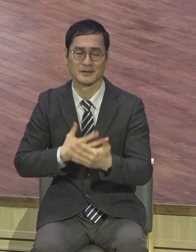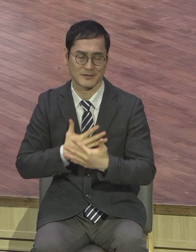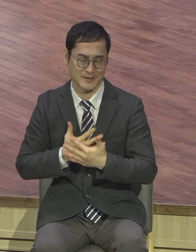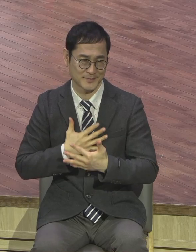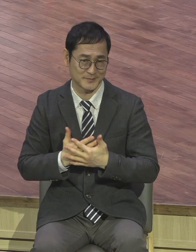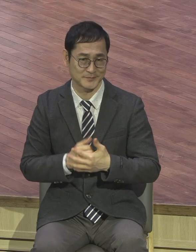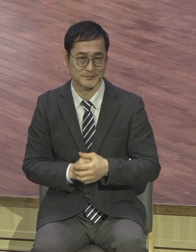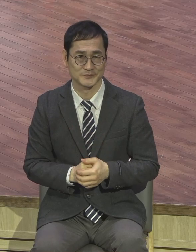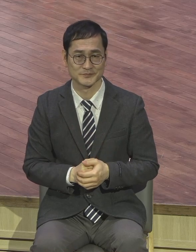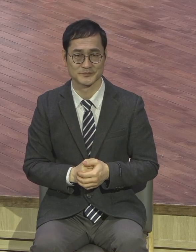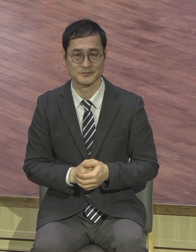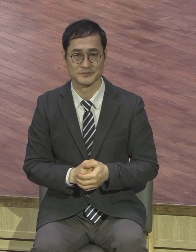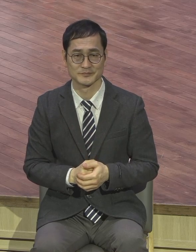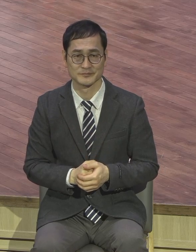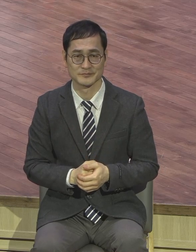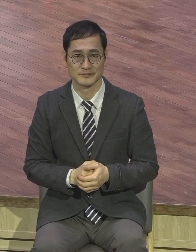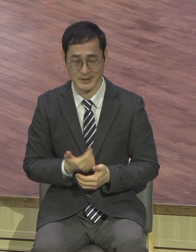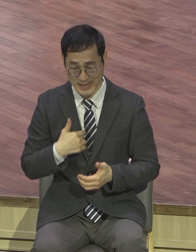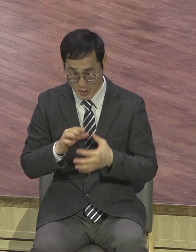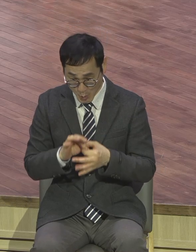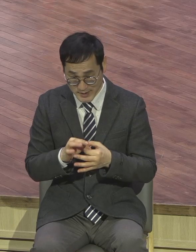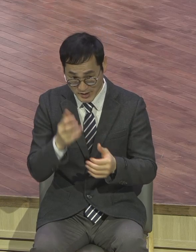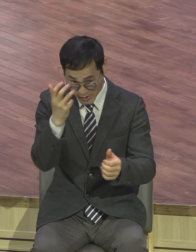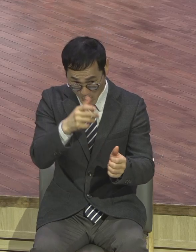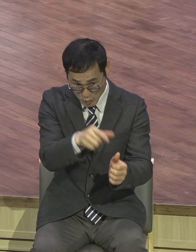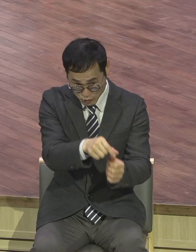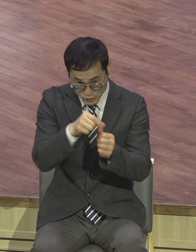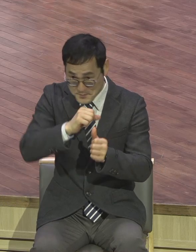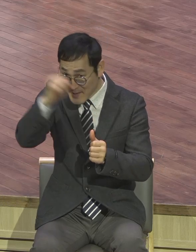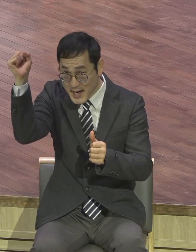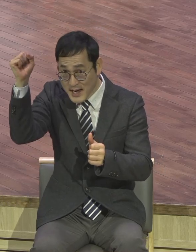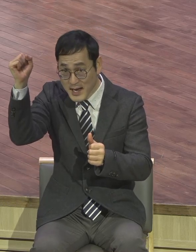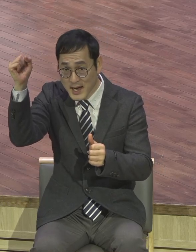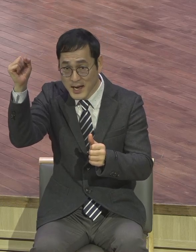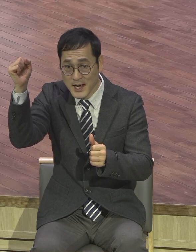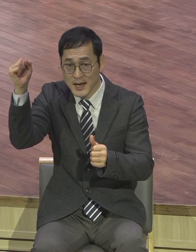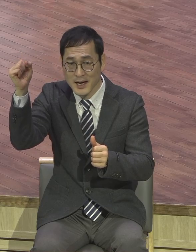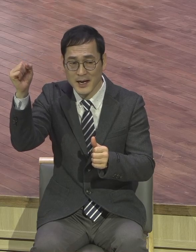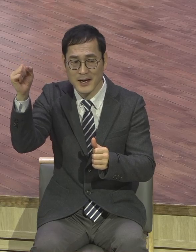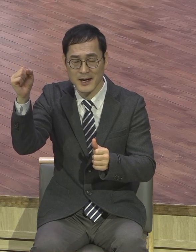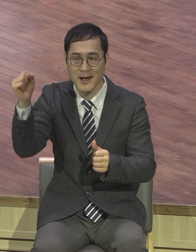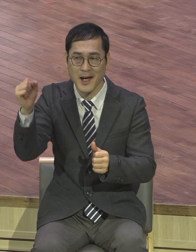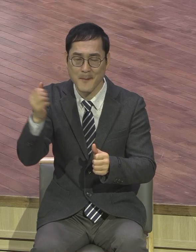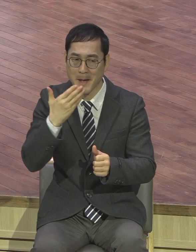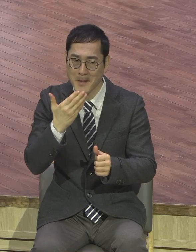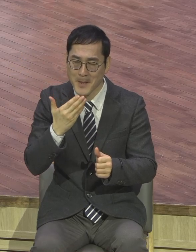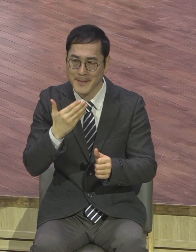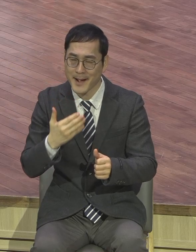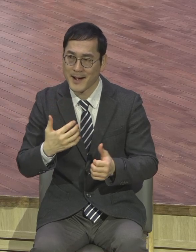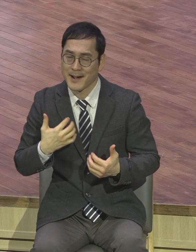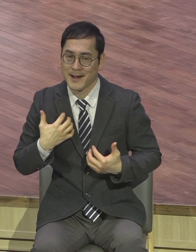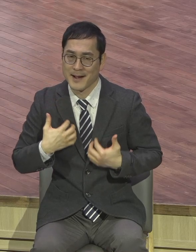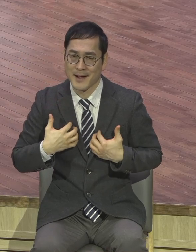한 영혼의 죽게로 나를 통해 돌아온다. 그 기대하면서 현장에 가는 전도자